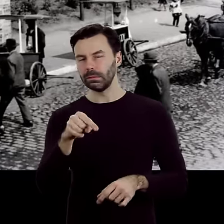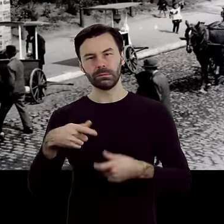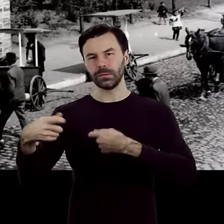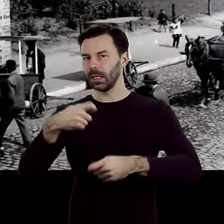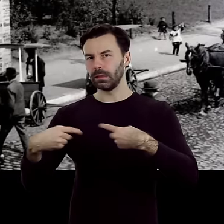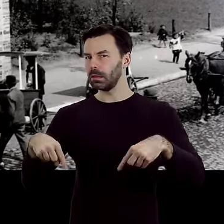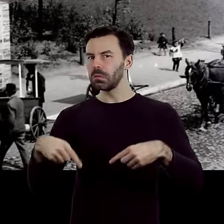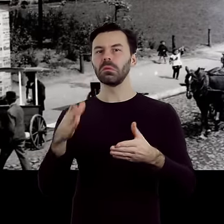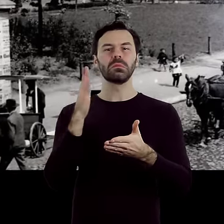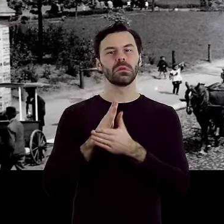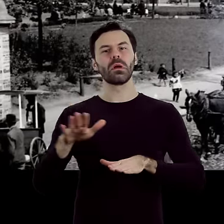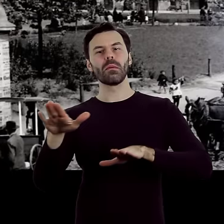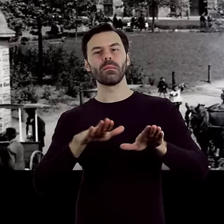Utworzono tu zadrzewiony skwer.